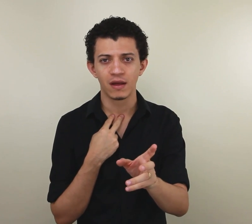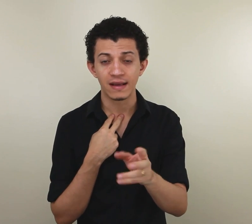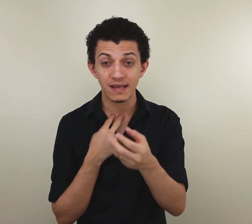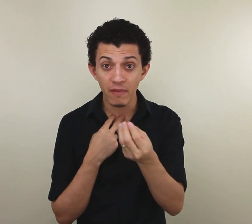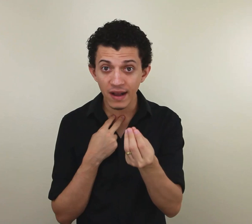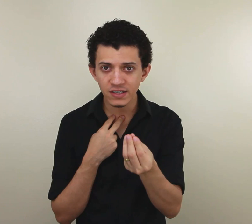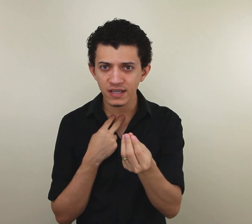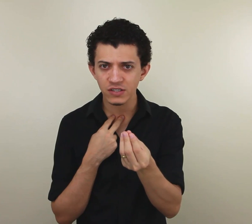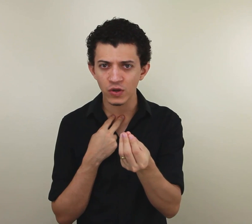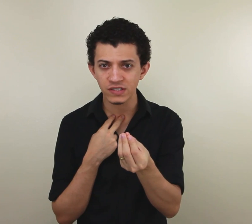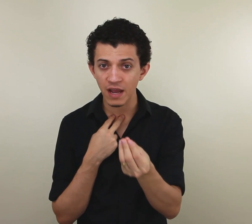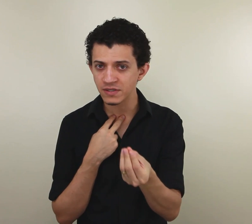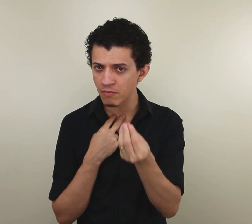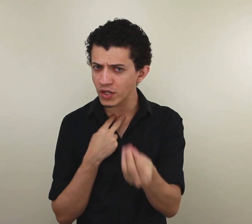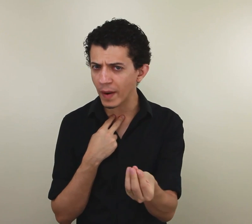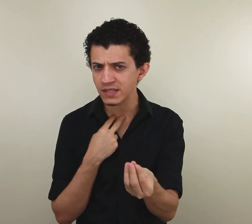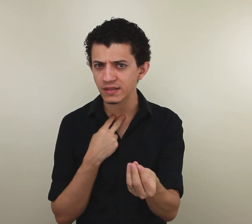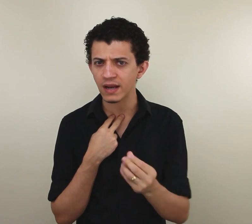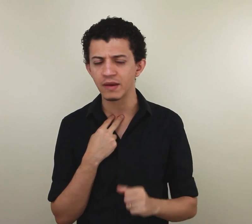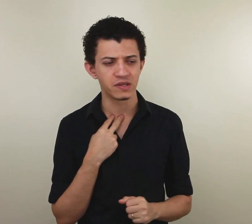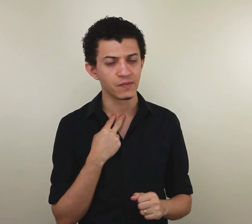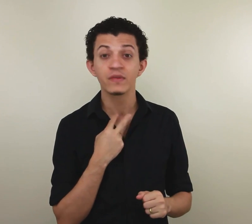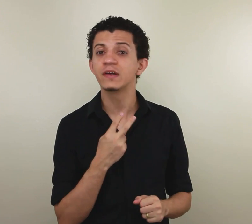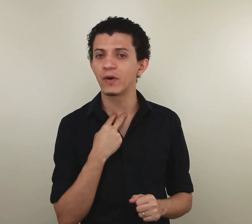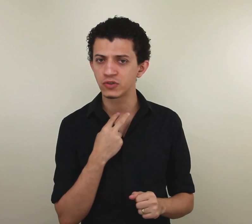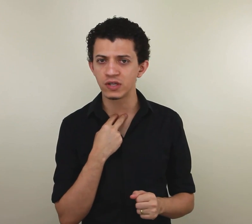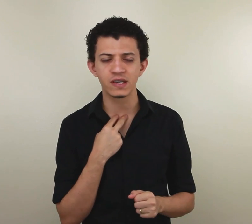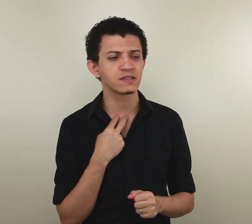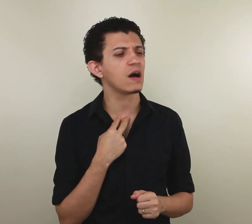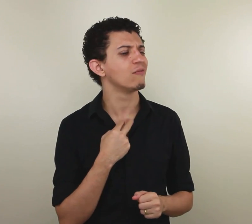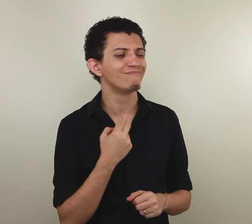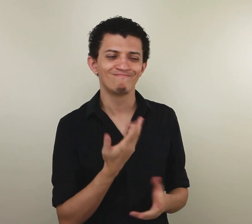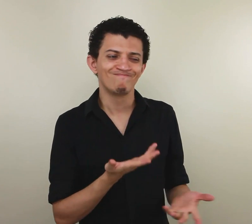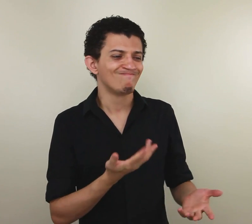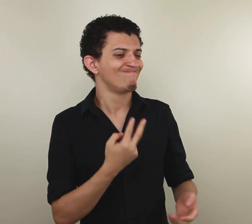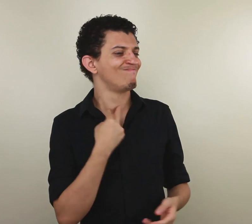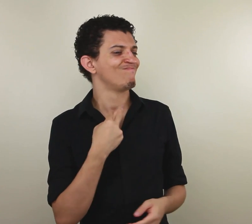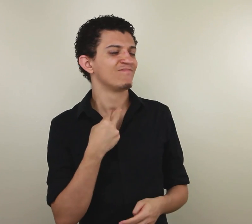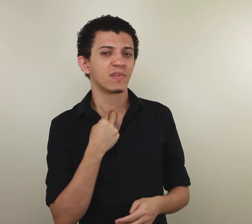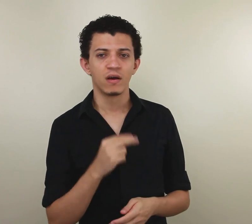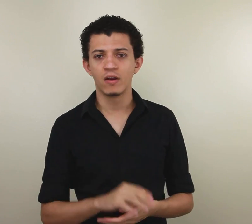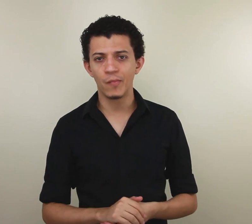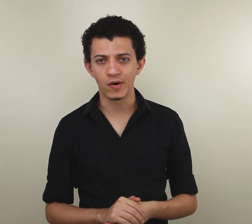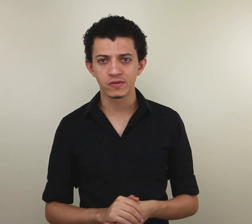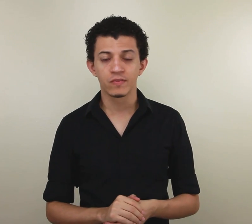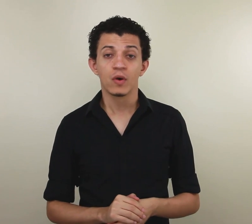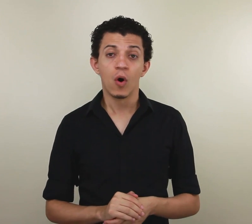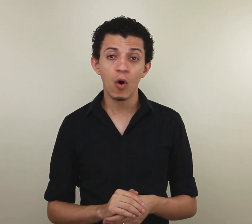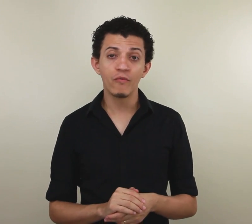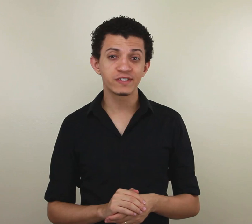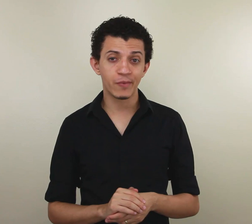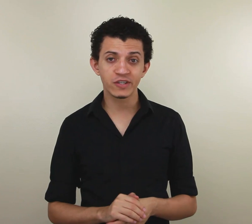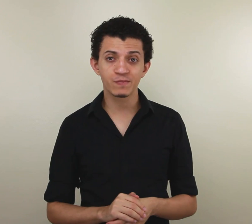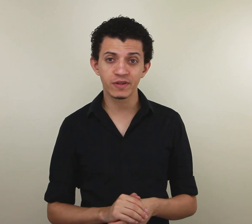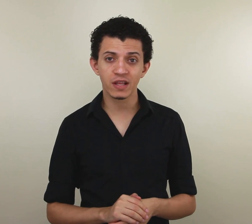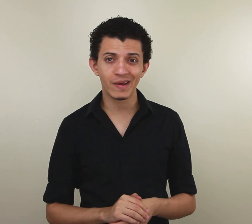A semântica desses dois termos é muito parecida na língua. Você pode utilizar esse sinal. Não posso. Ou você pode responder também.